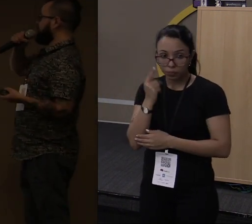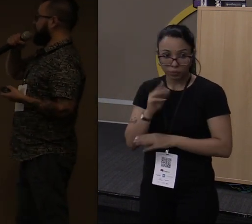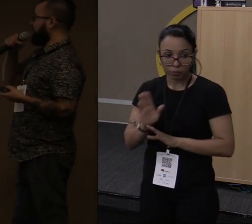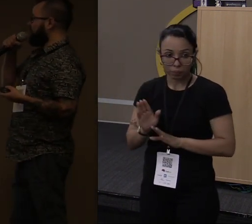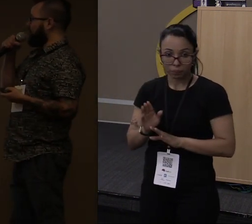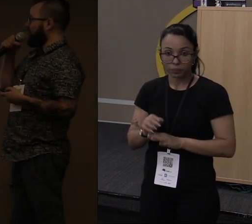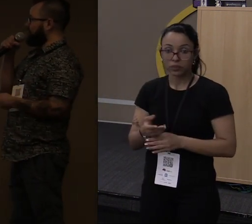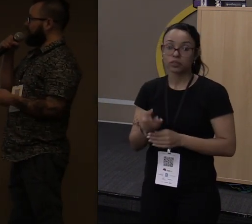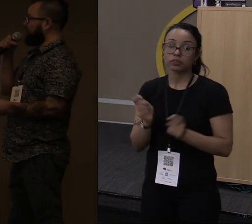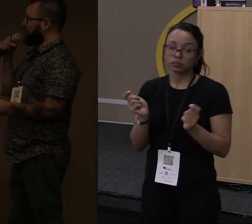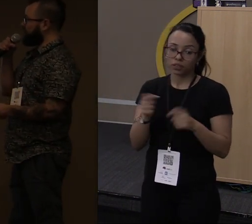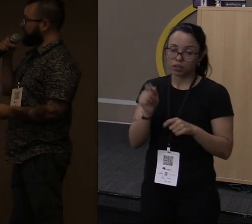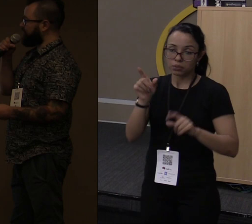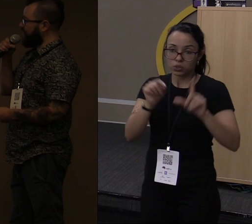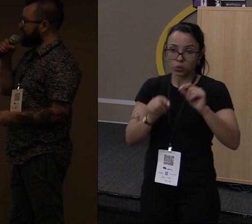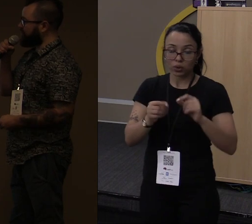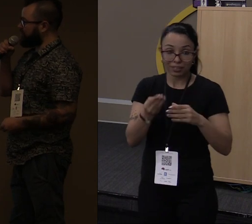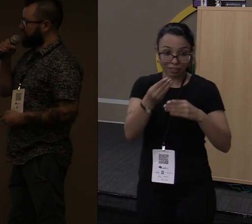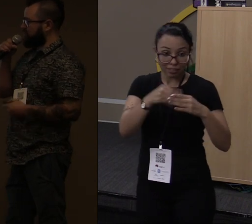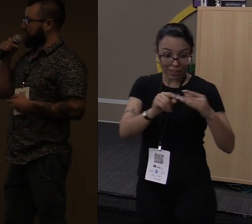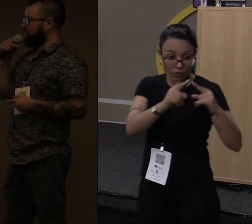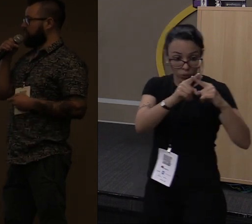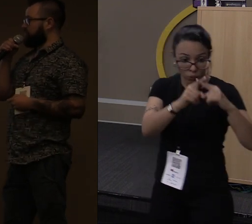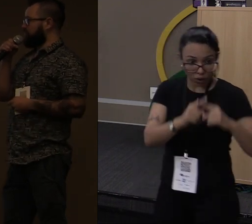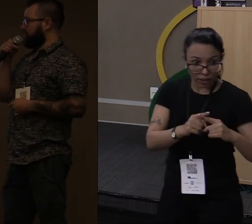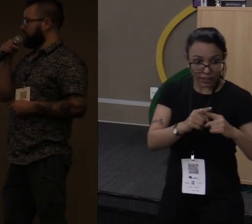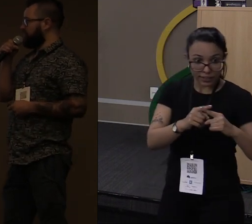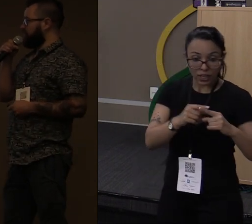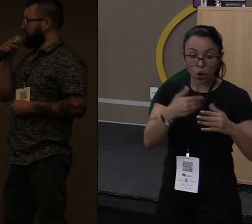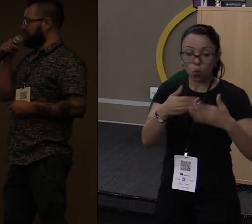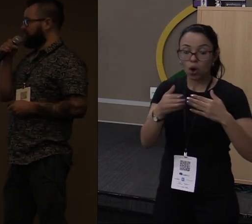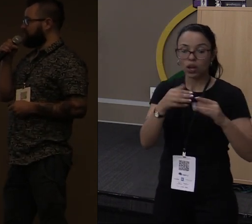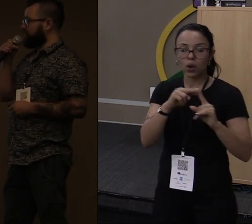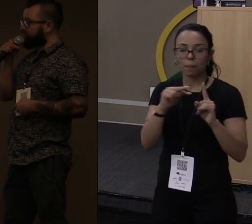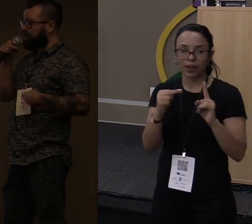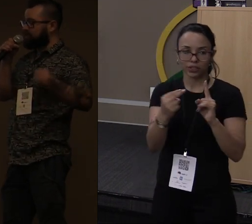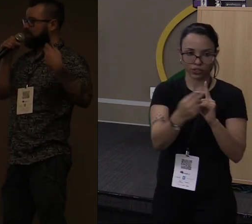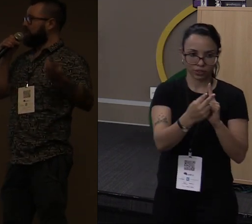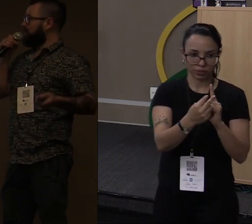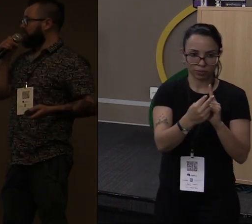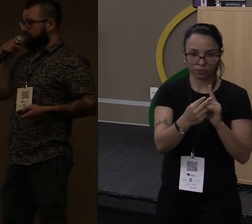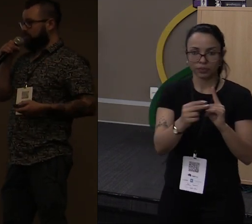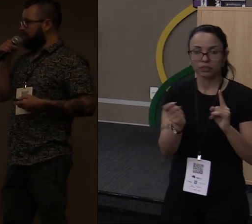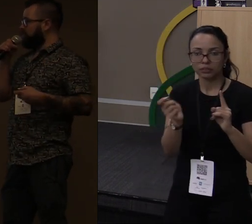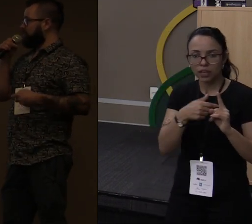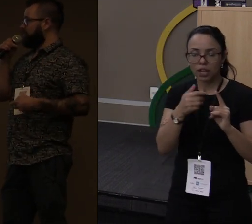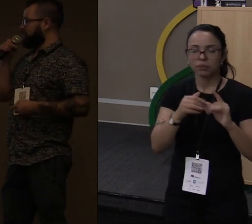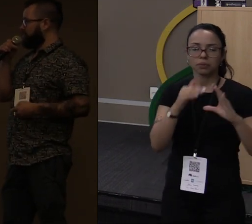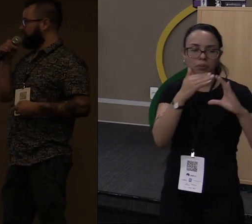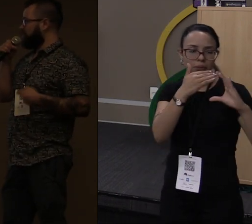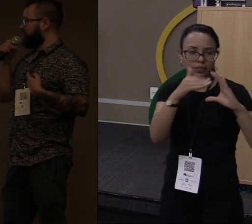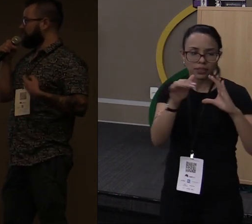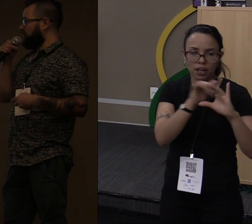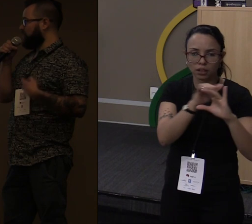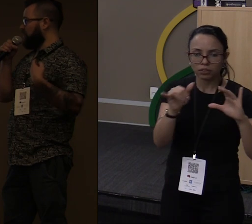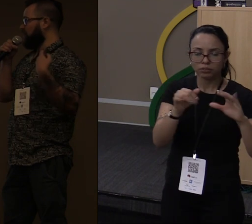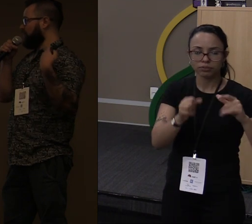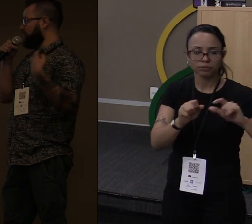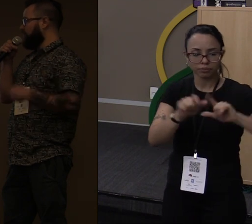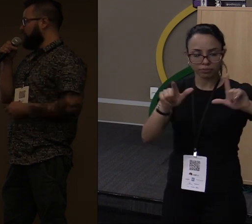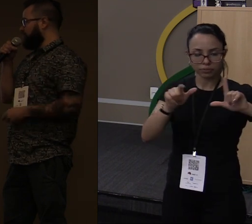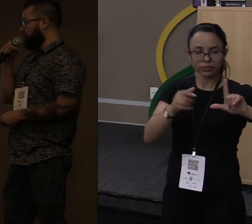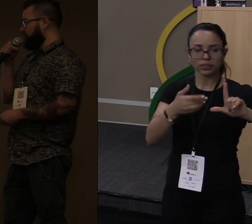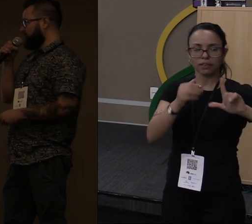dentro da concorrência qualquer um desses paradigmas aqui em Rust. Você pode usar passagem de mensagem e atores, você pode usar fork, join,